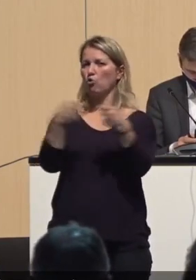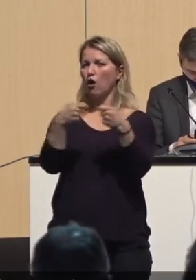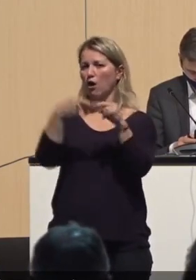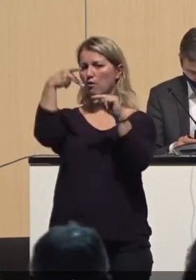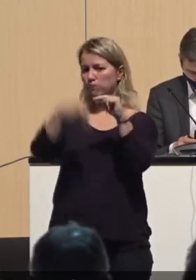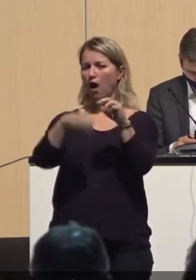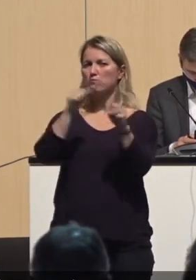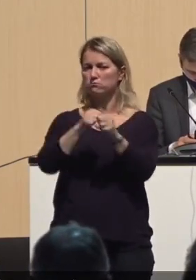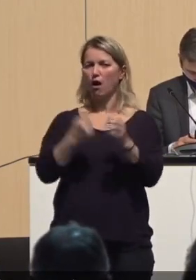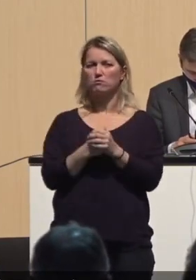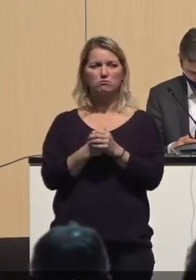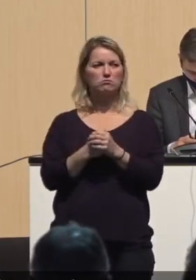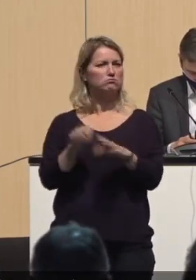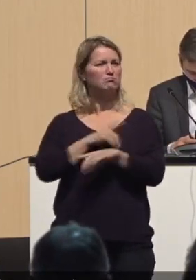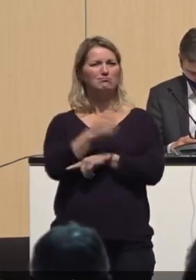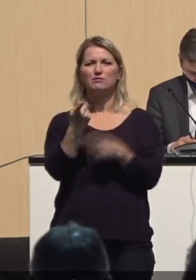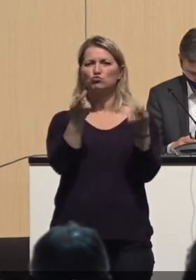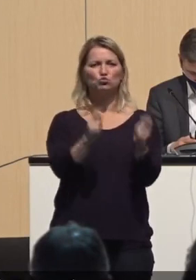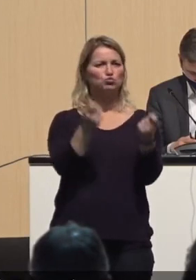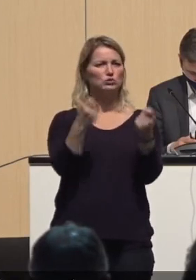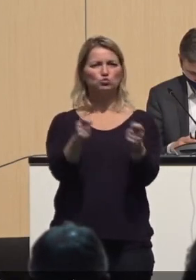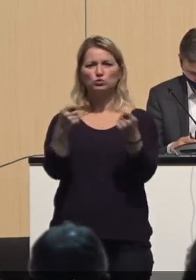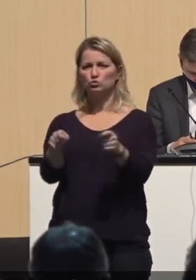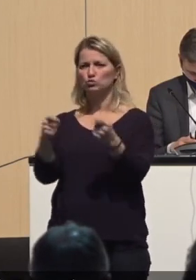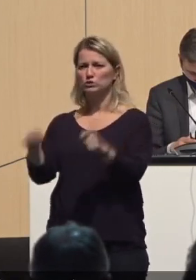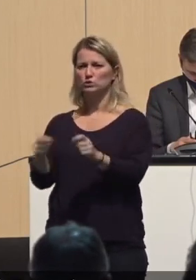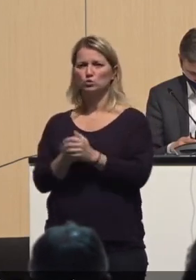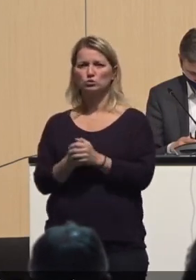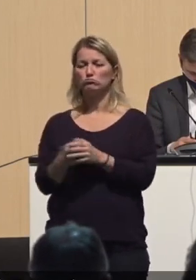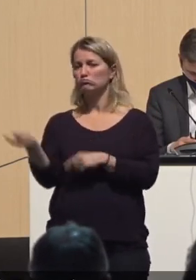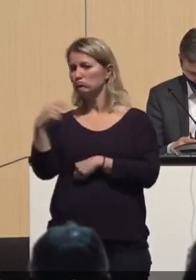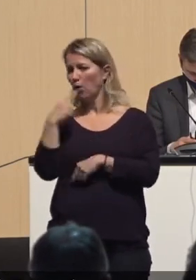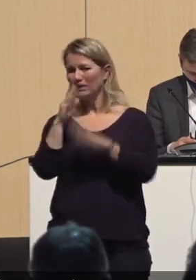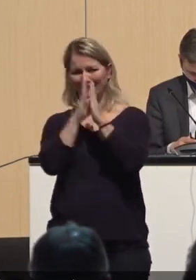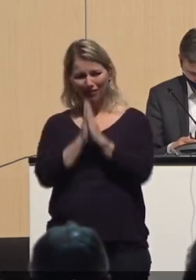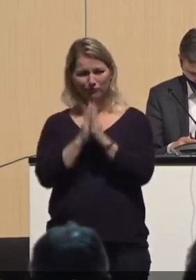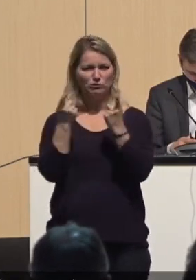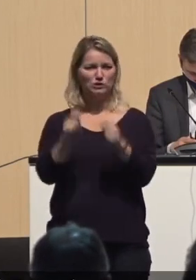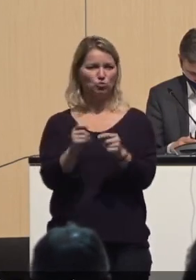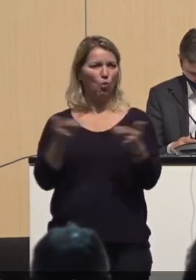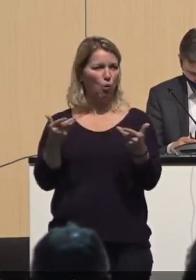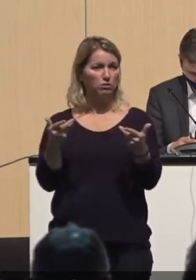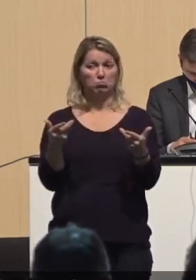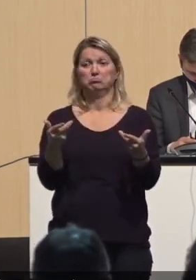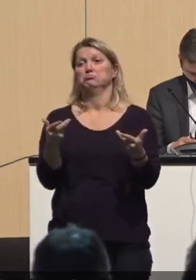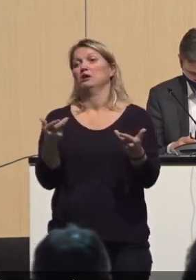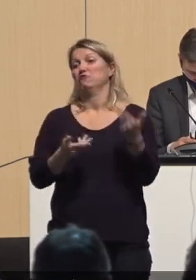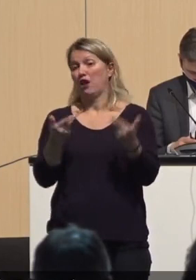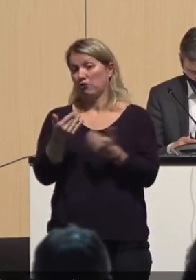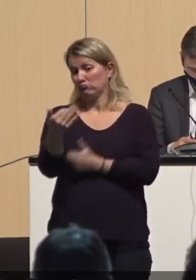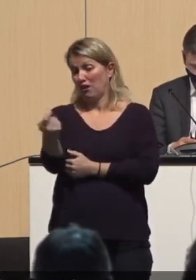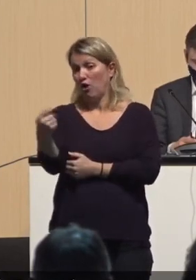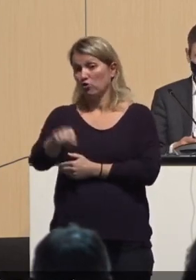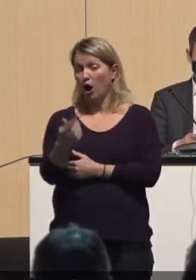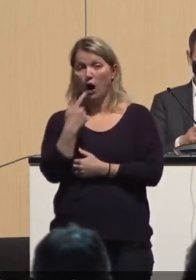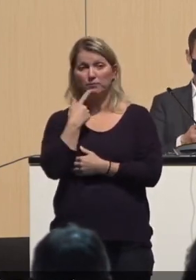zumachen. Ja, das könnten wir alles tun. Wir könnten die Kirchen zumachen. Ja, das wird vielleicht ja auch noch kommen. Kirchen,